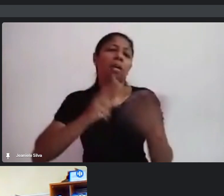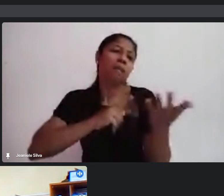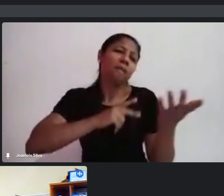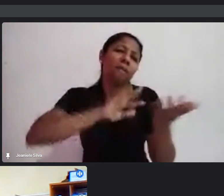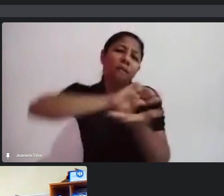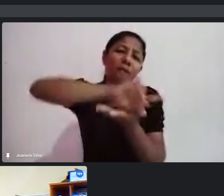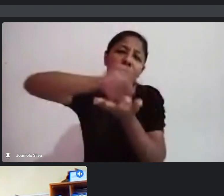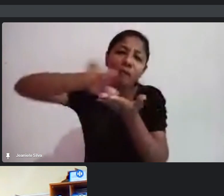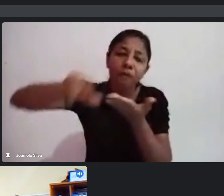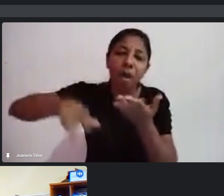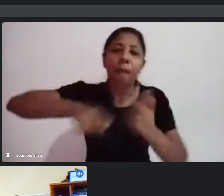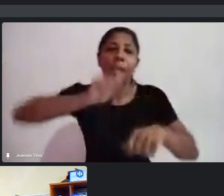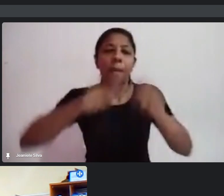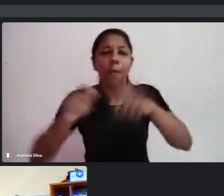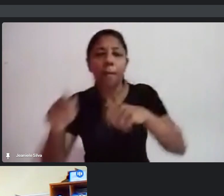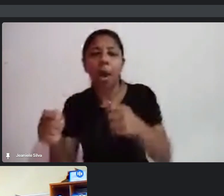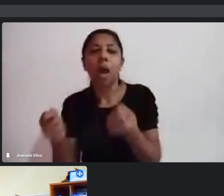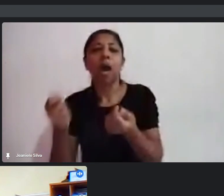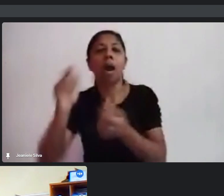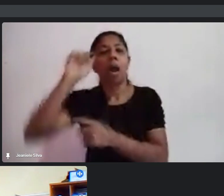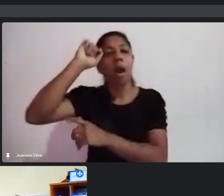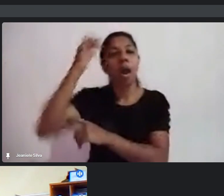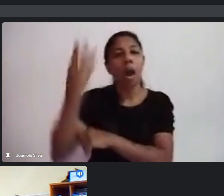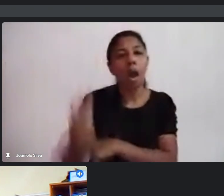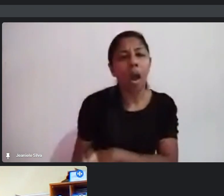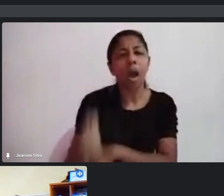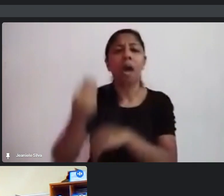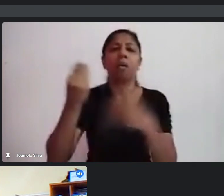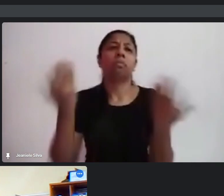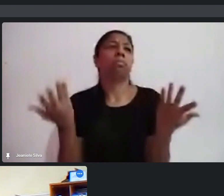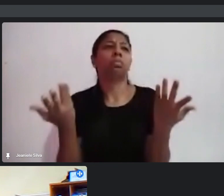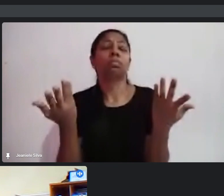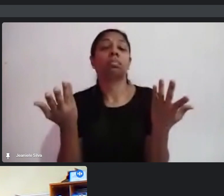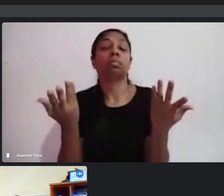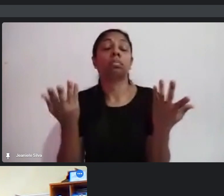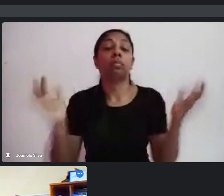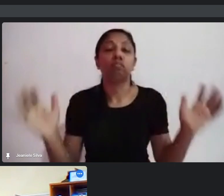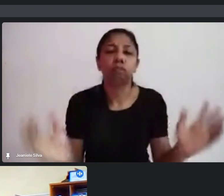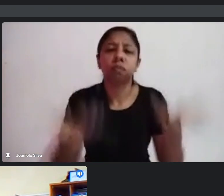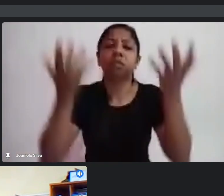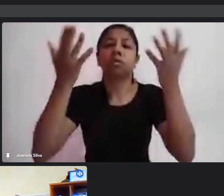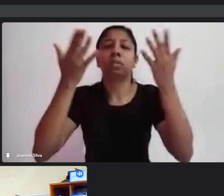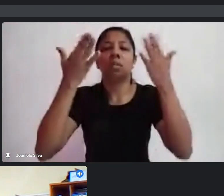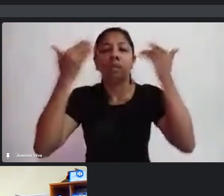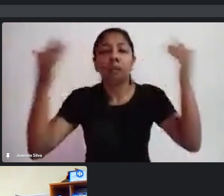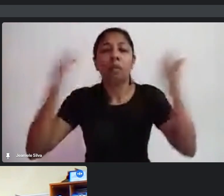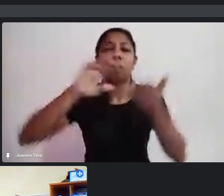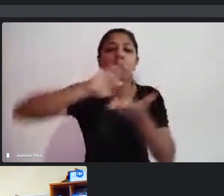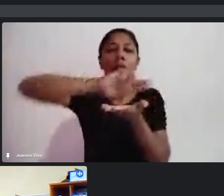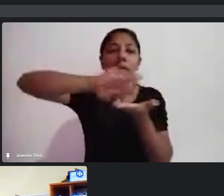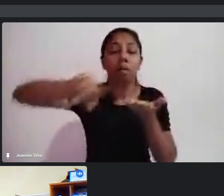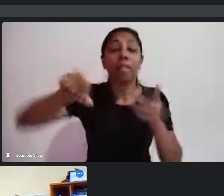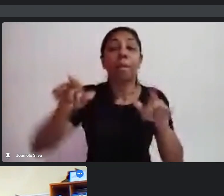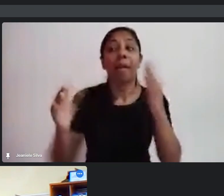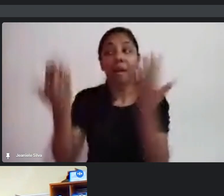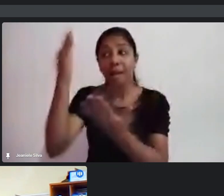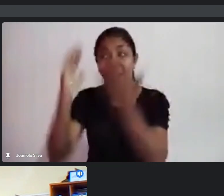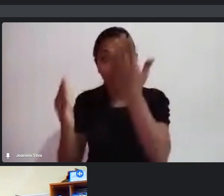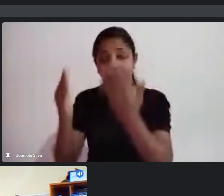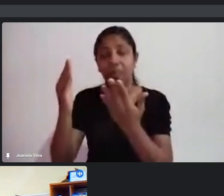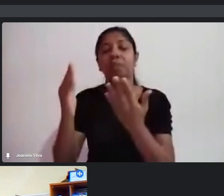dos blocos ápros, dos corpos, essa efervescência da diversidade. Nos carnavais também é muito importante,